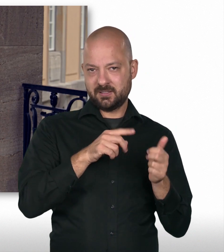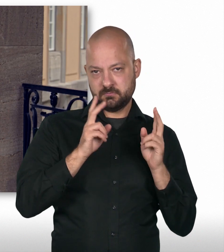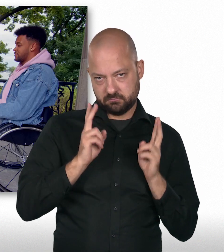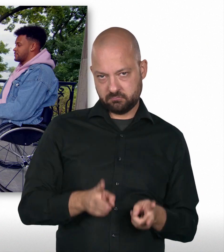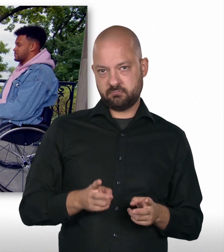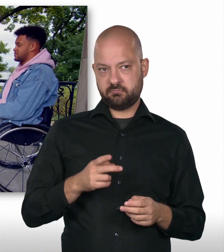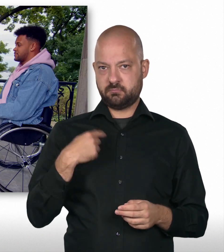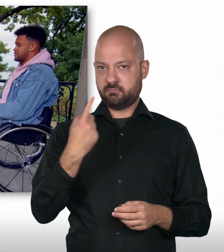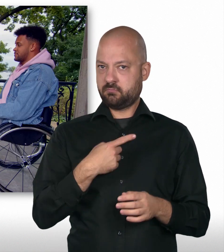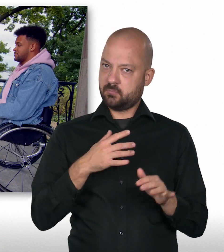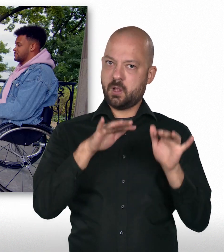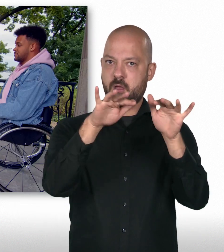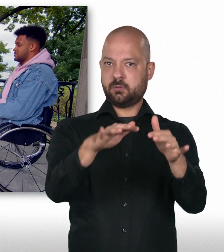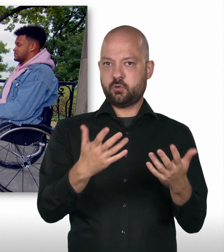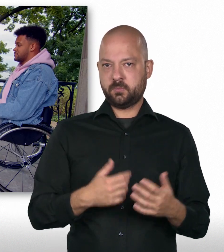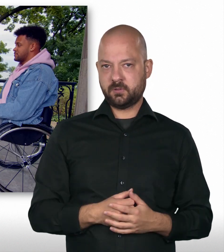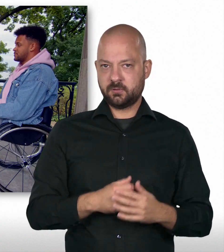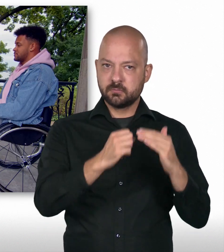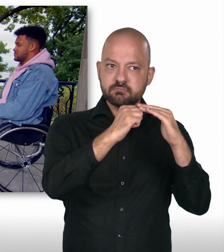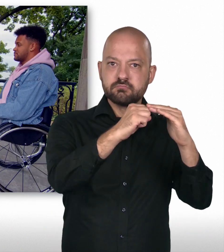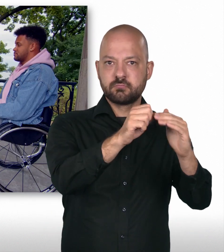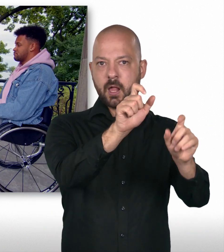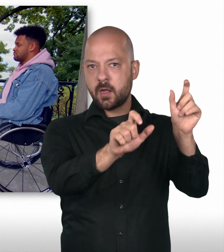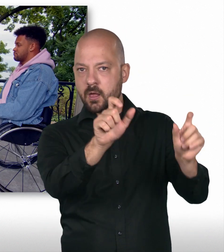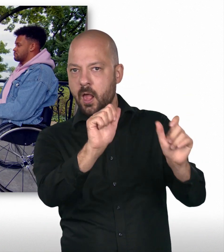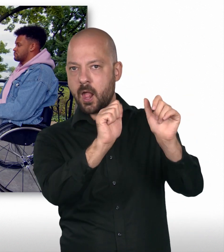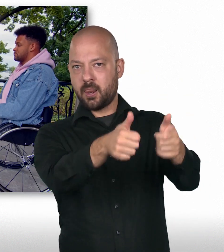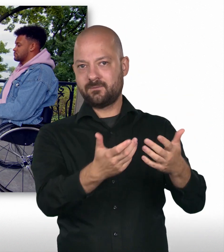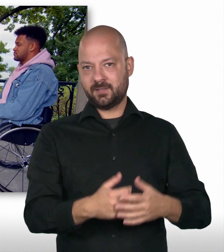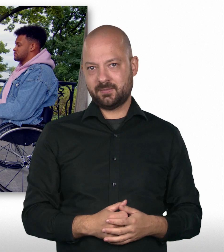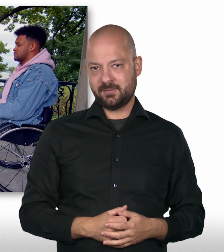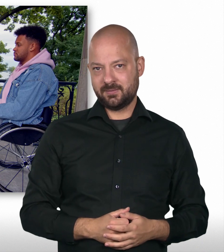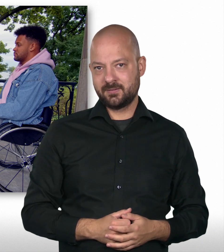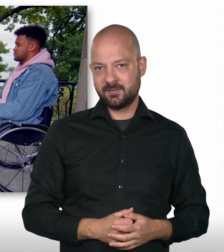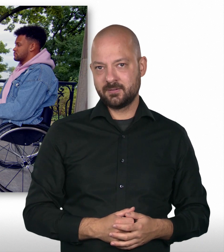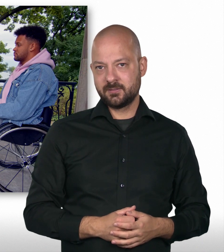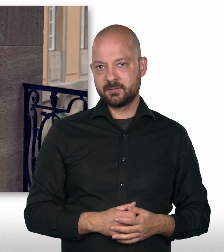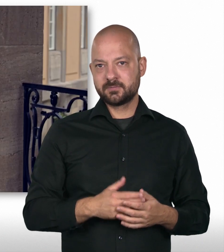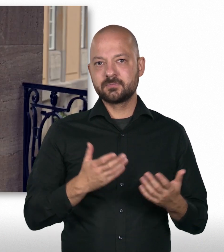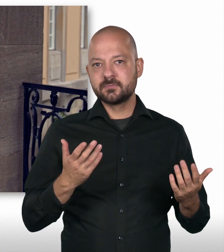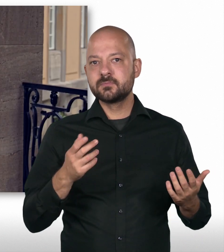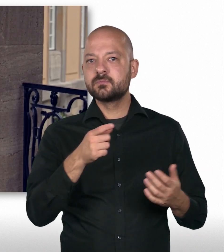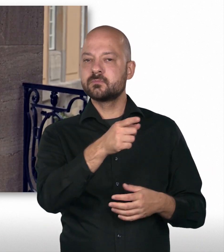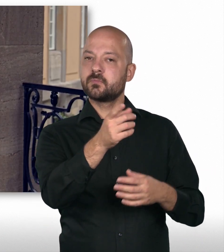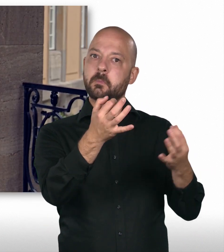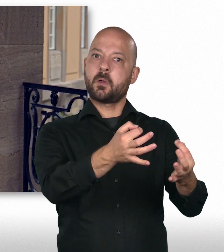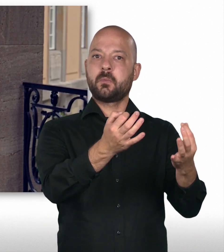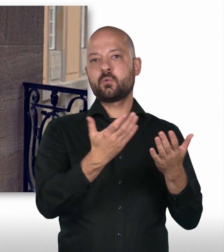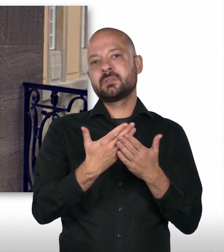dass die humanitäre Hilfe der Bundesrepublik Deutschland da ankommt, wo sie am meisten gebraucht wird und den Leuten helfen kann, wo sie am meisten gebraucht wird. Auch